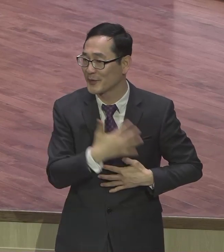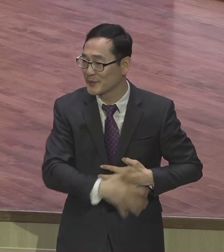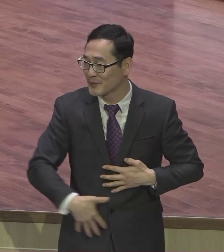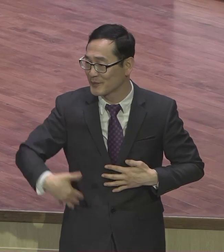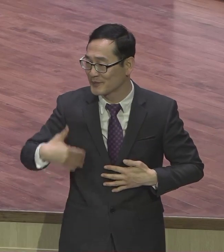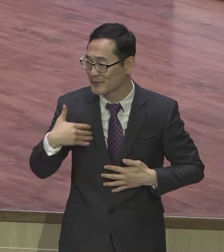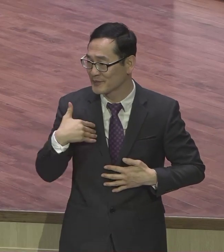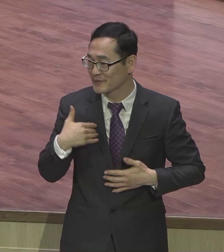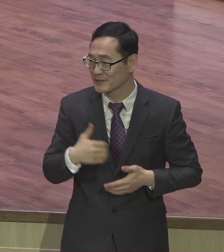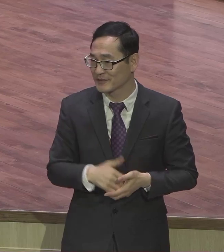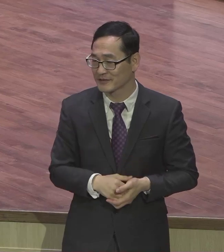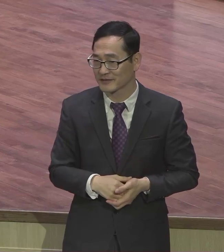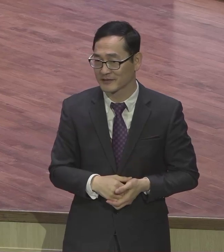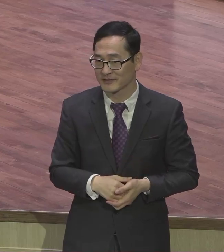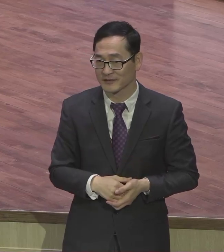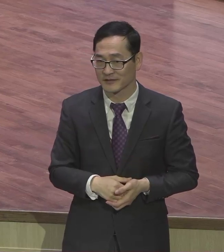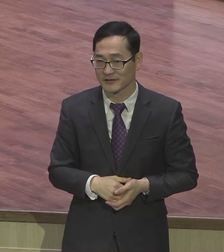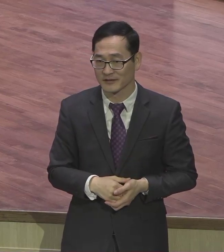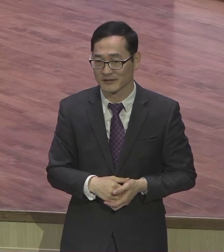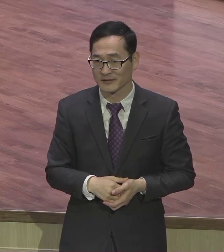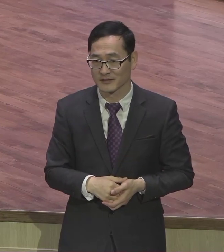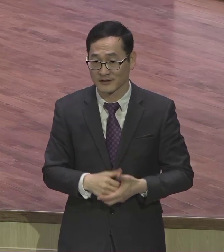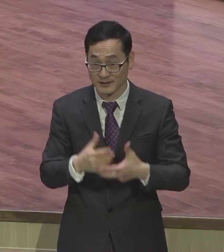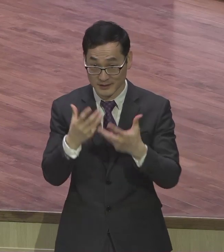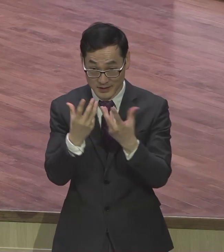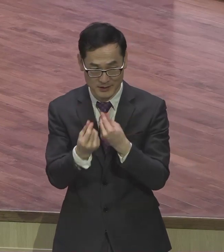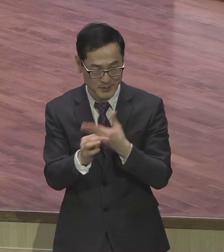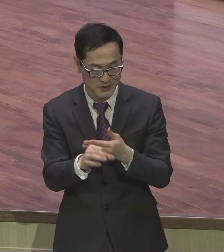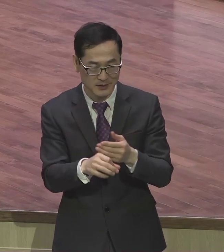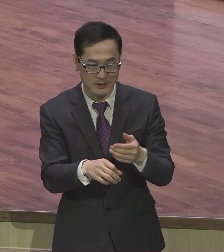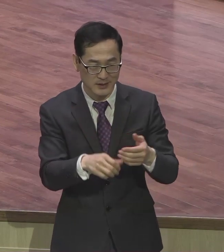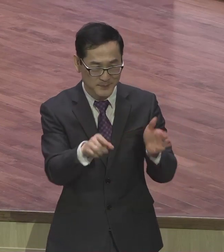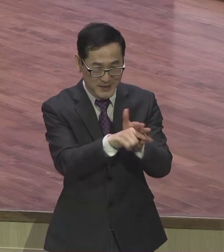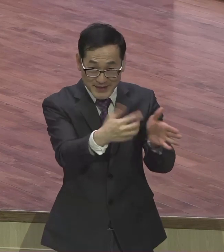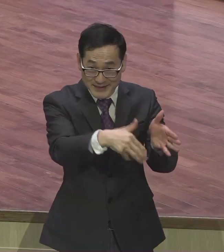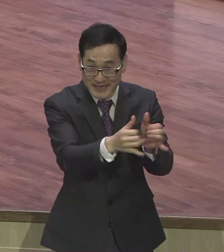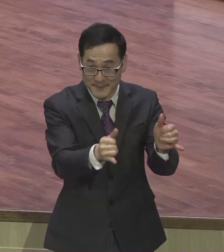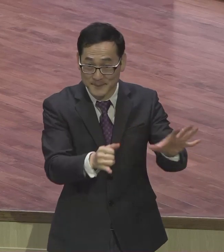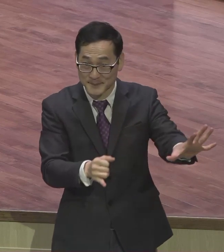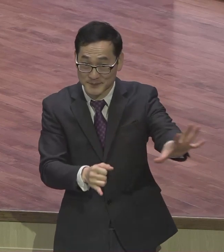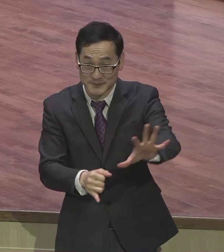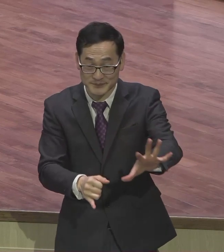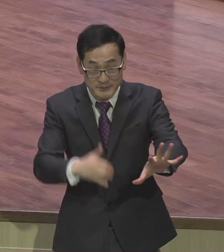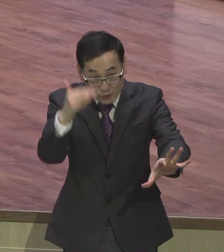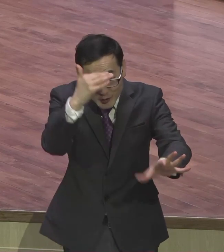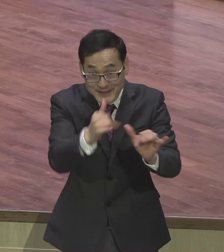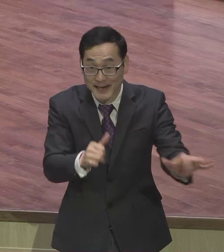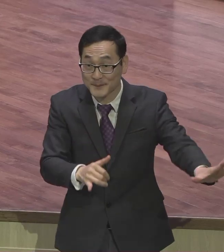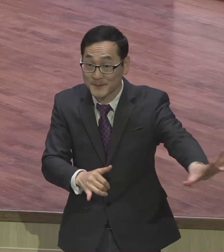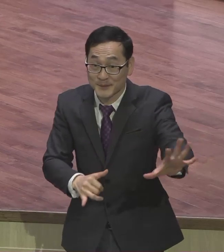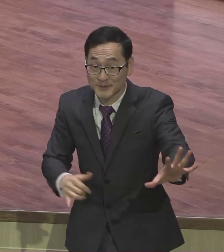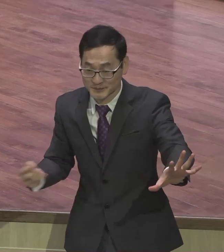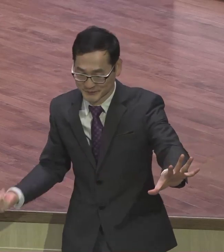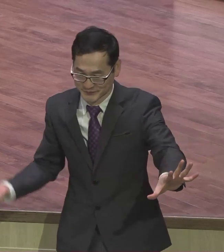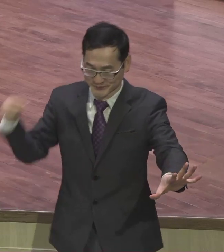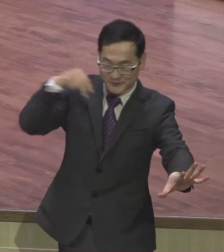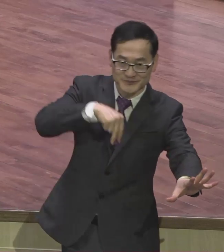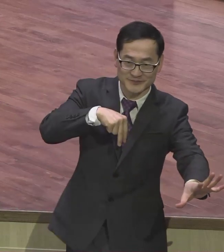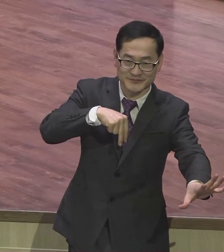마치 불신자라고 하는 이 세상의 관객들 앞에 노출되었습니다 우리가 아 저 사람